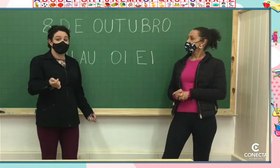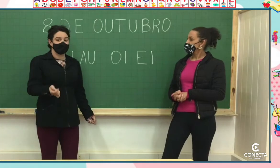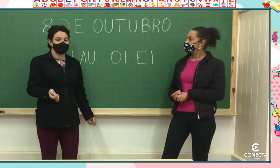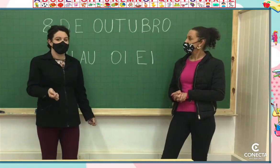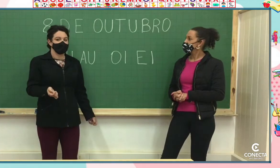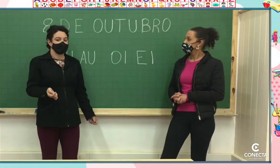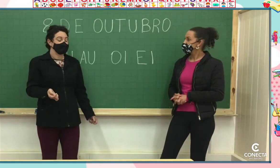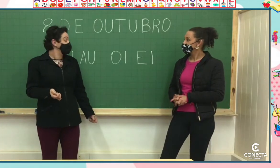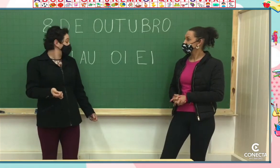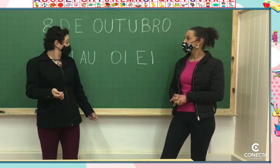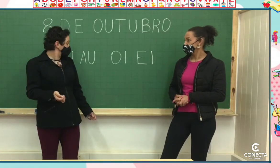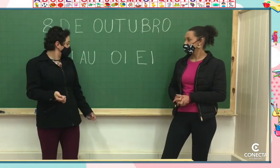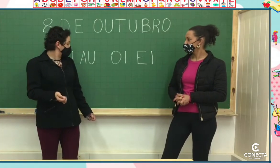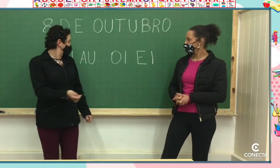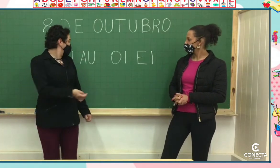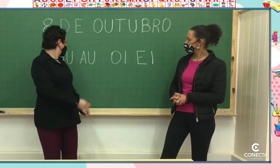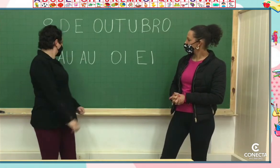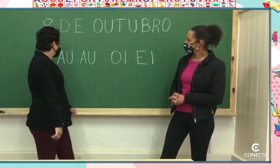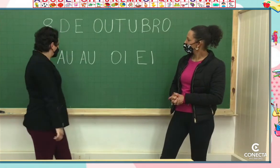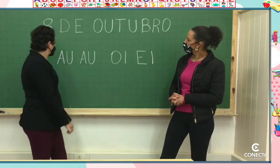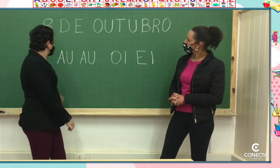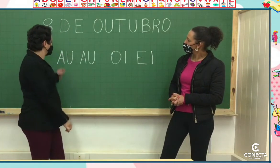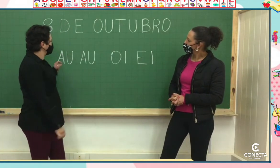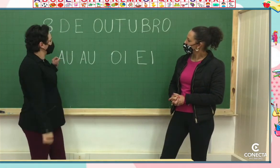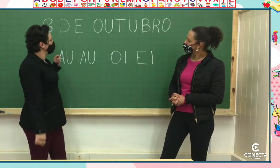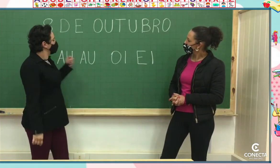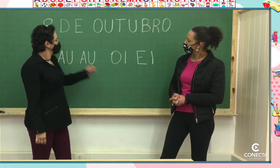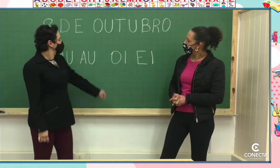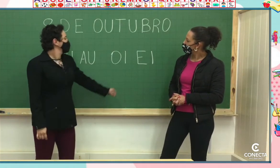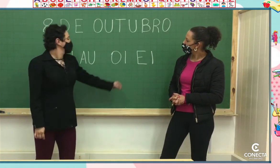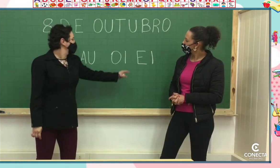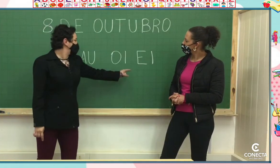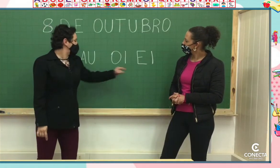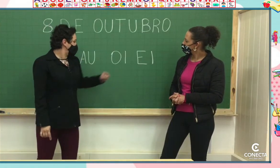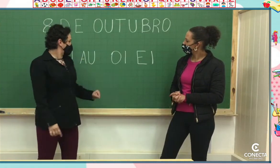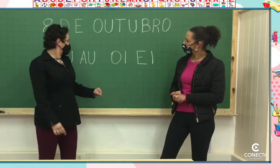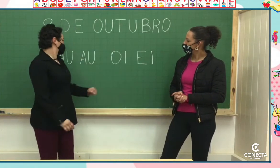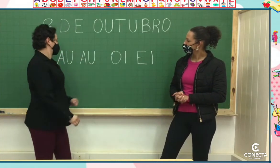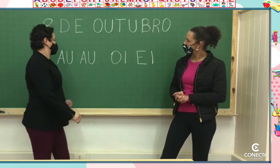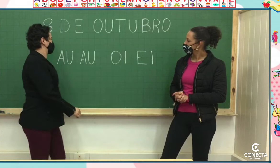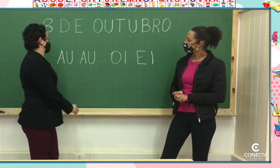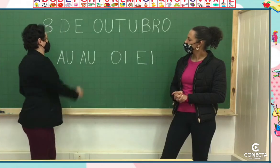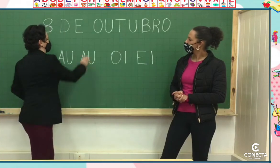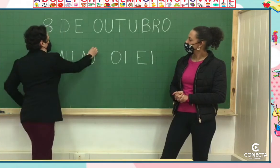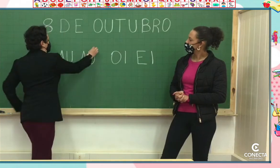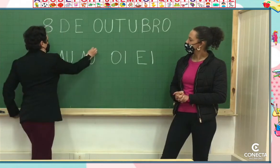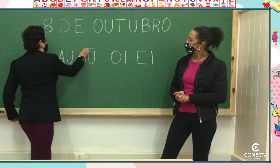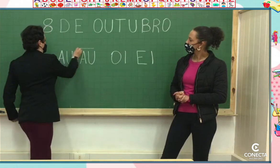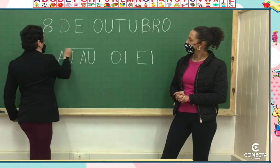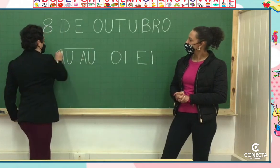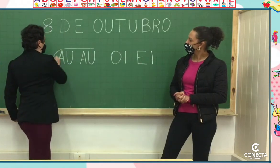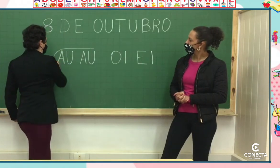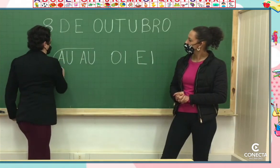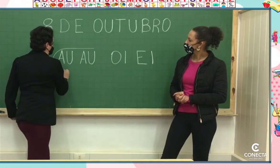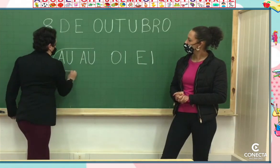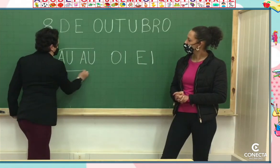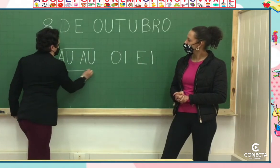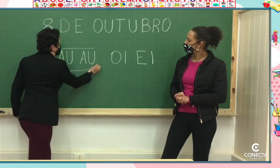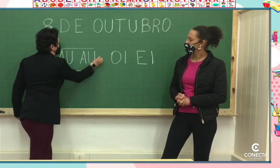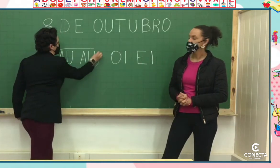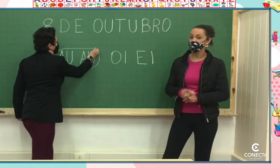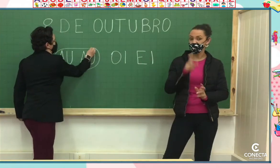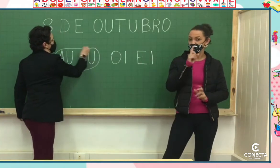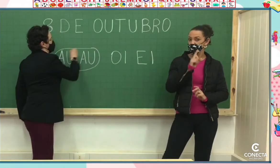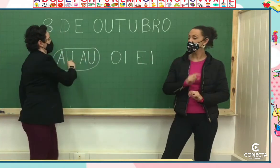nos nomes das crianças, na professora Lílian. Então, ó, aqui nós aprendemos três encontros, que é esse